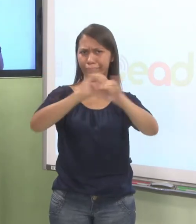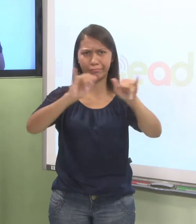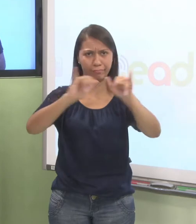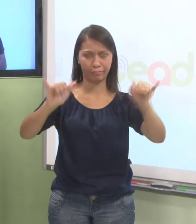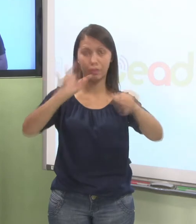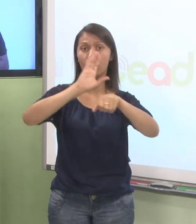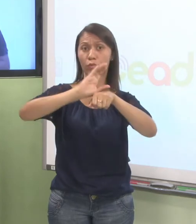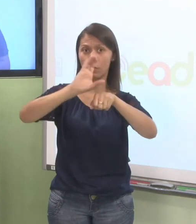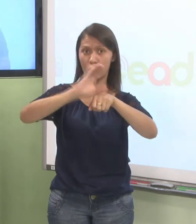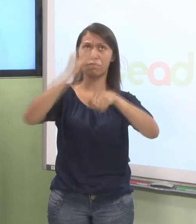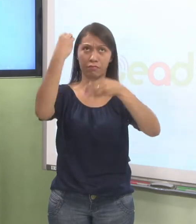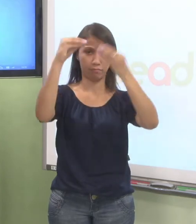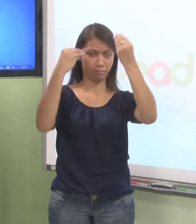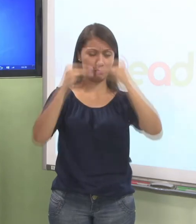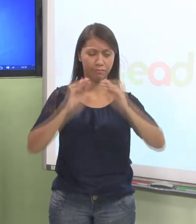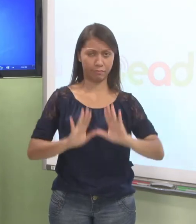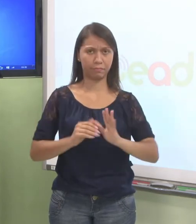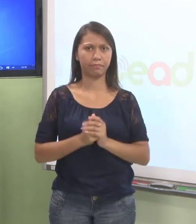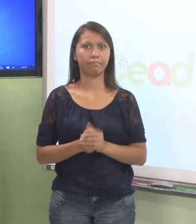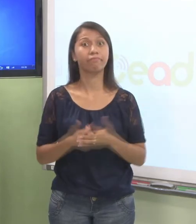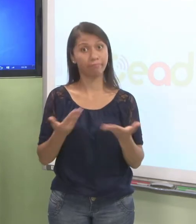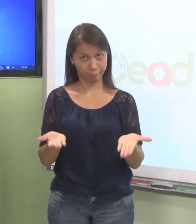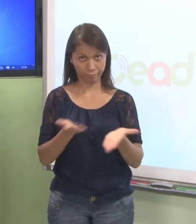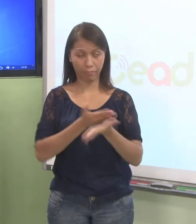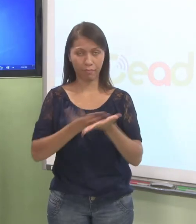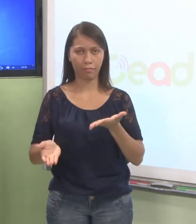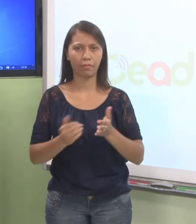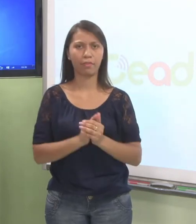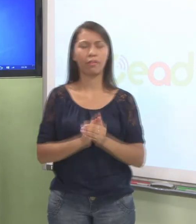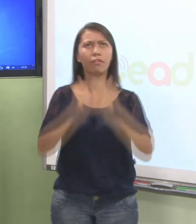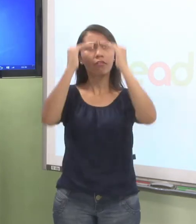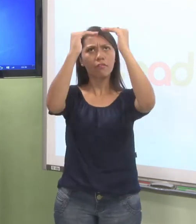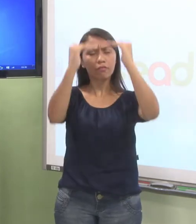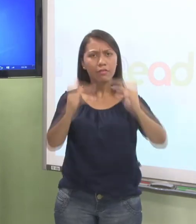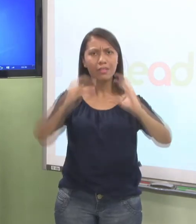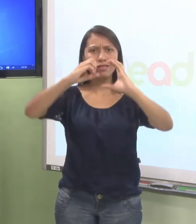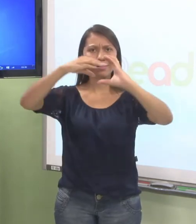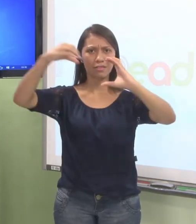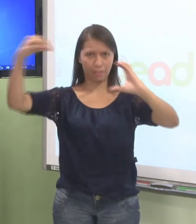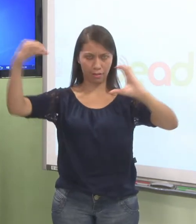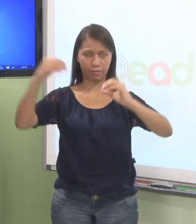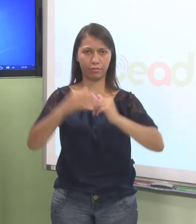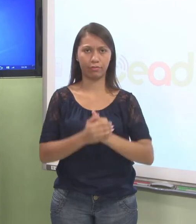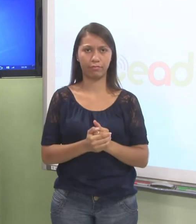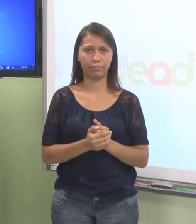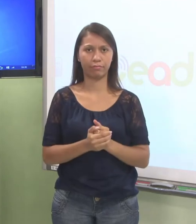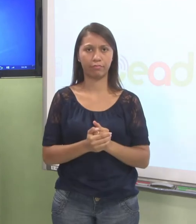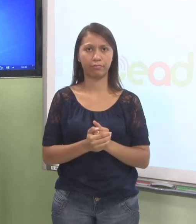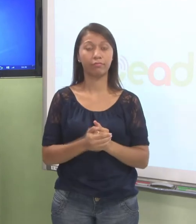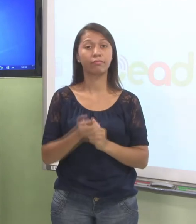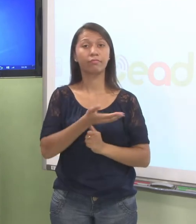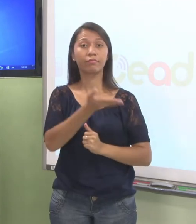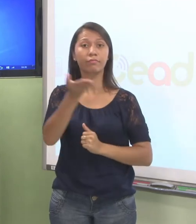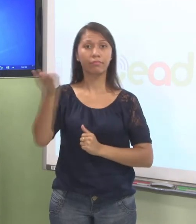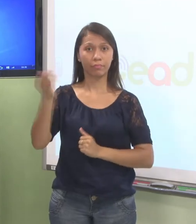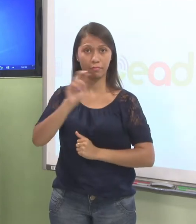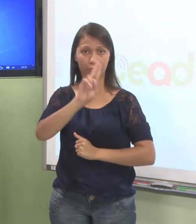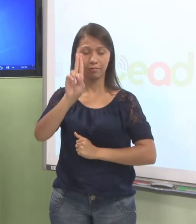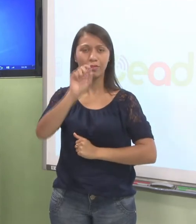ofertados. Vamos lá? Para acessar o portal do SEAD, eu indico que vocês utilizem o navegador Mozilla Firefox